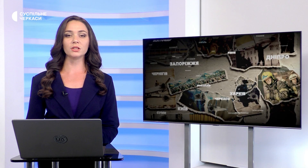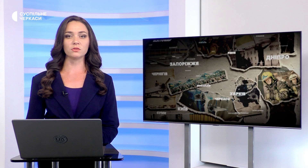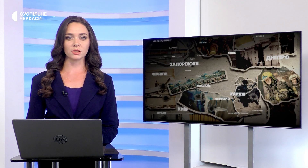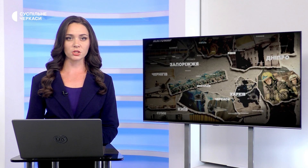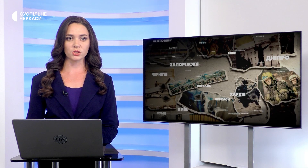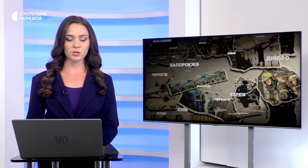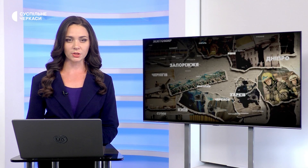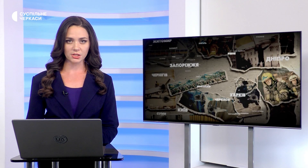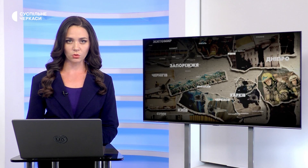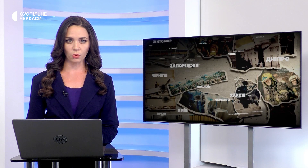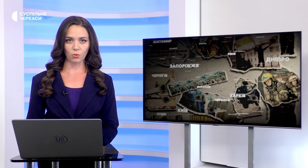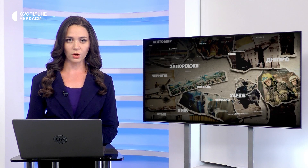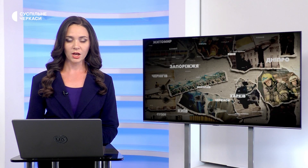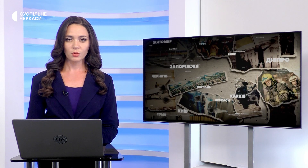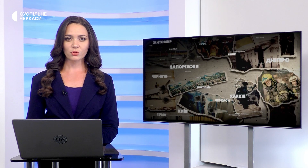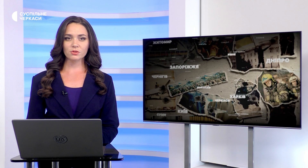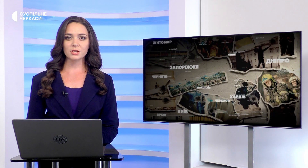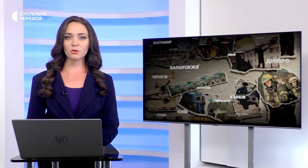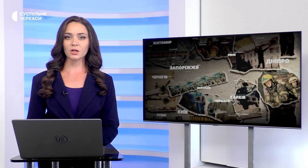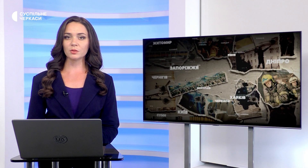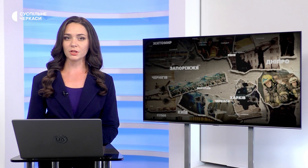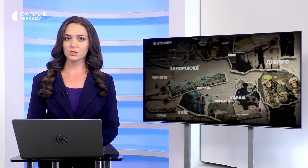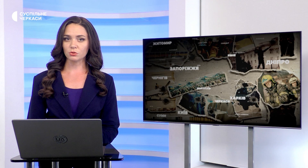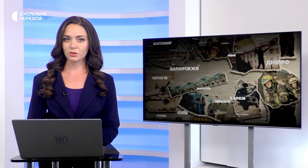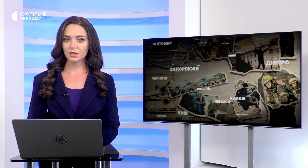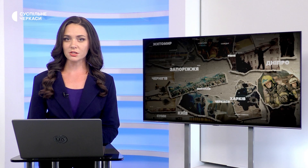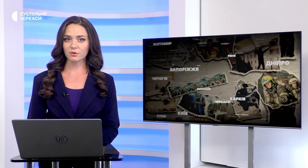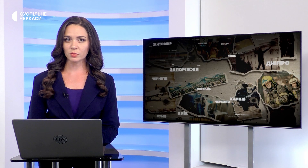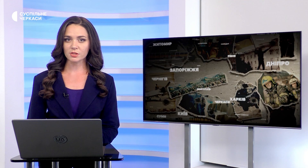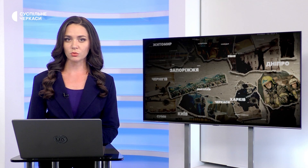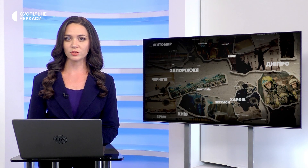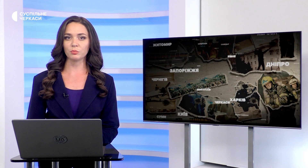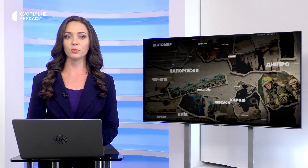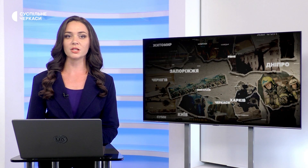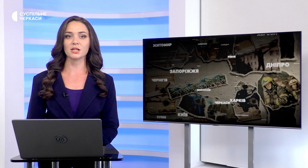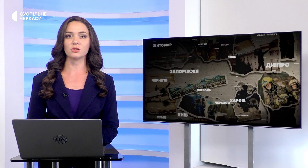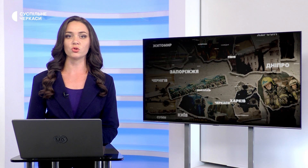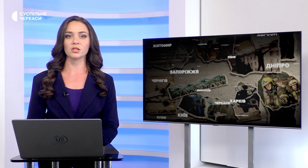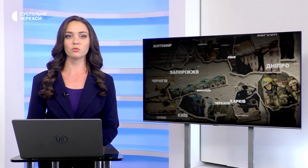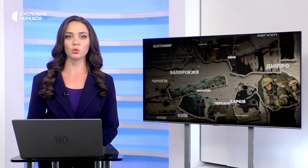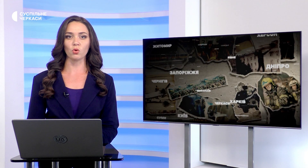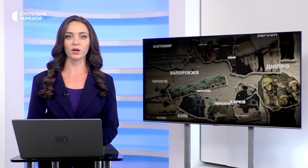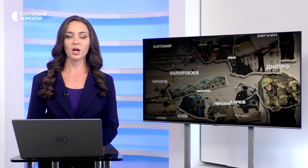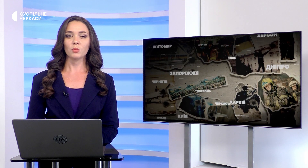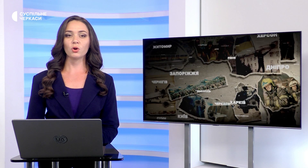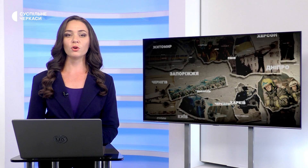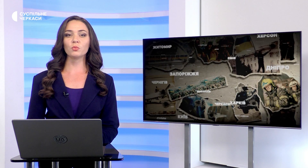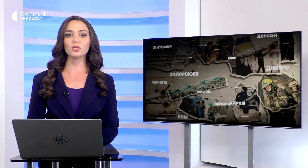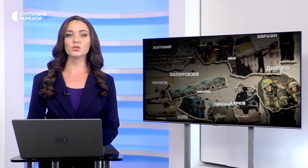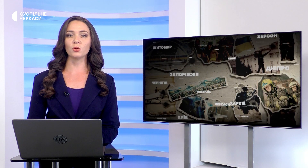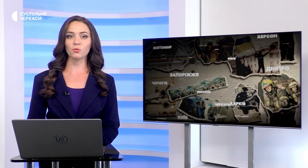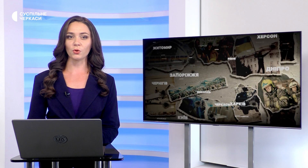листопада 2017 року. Про соціальну адаптацію людей із вадами слуху та популяризацію жестової мови